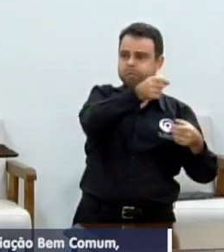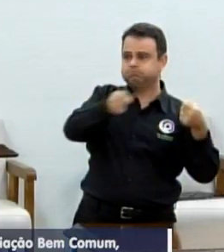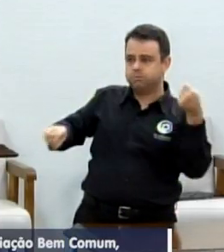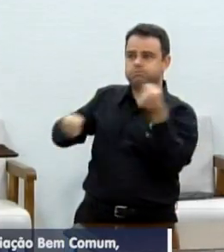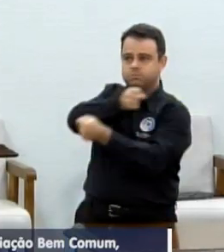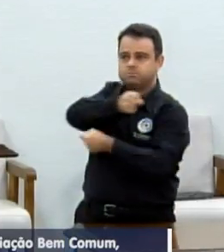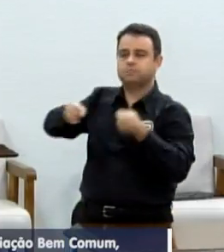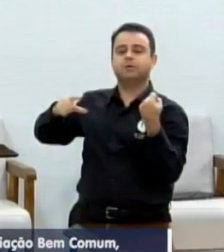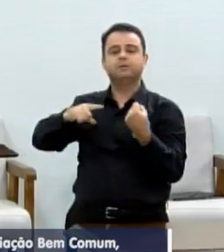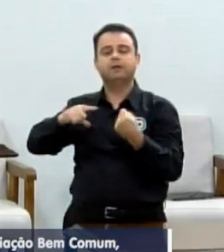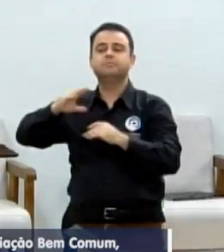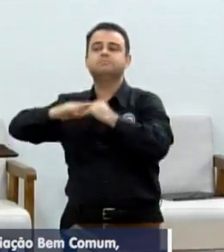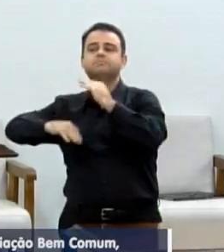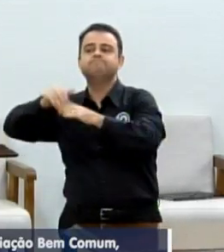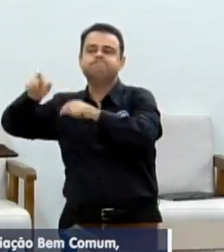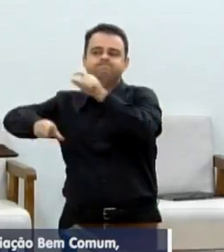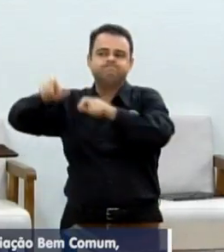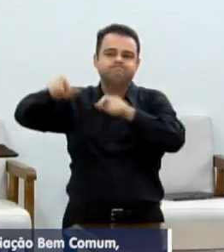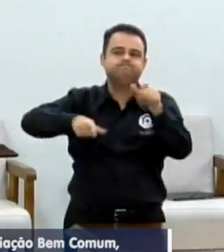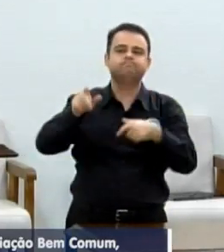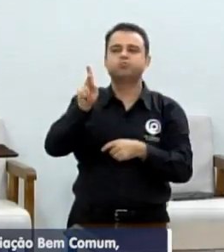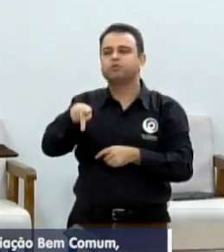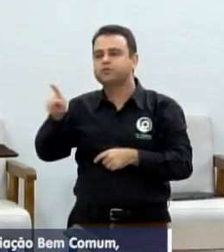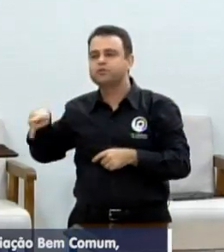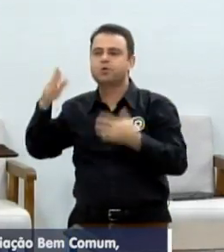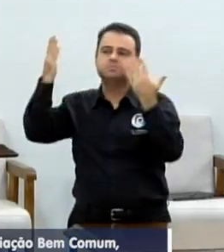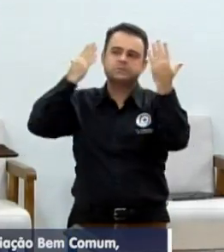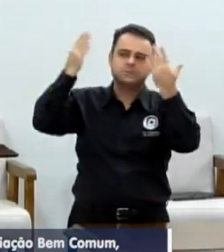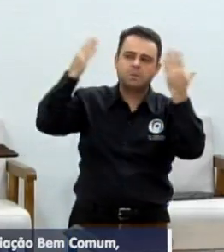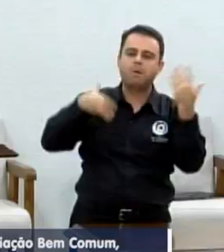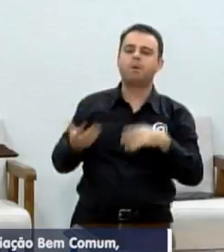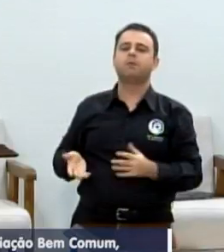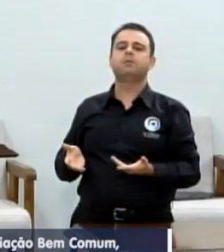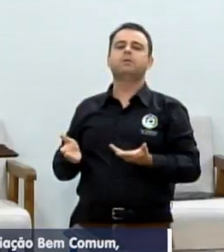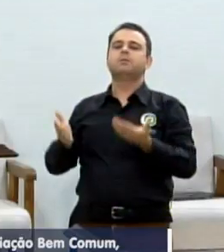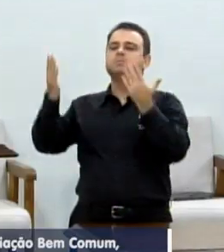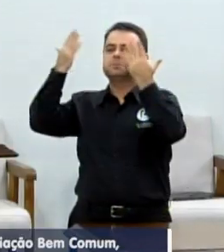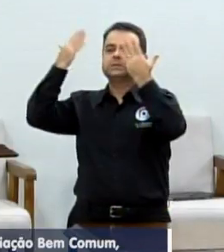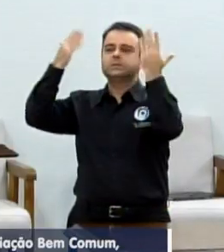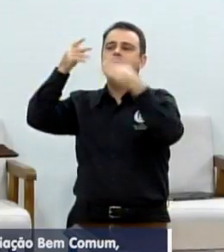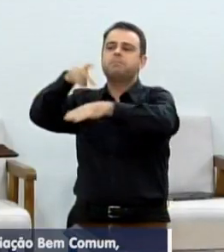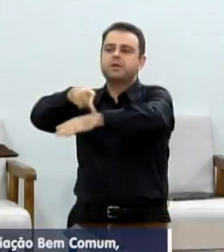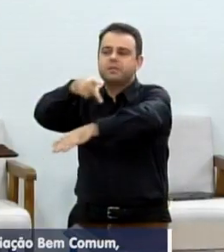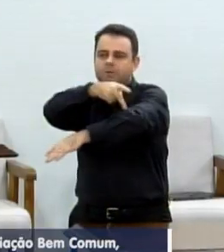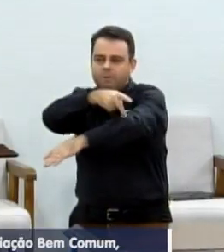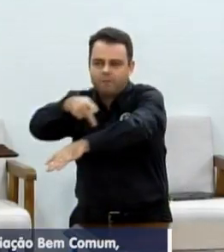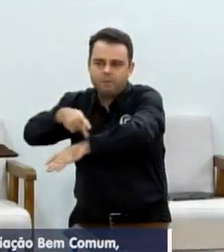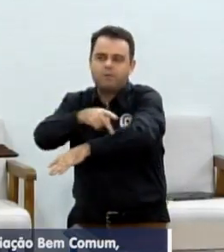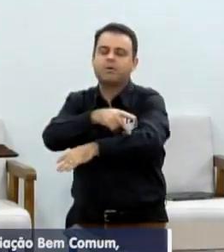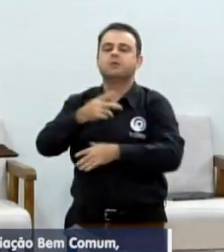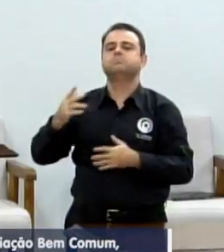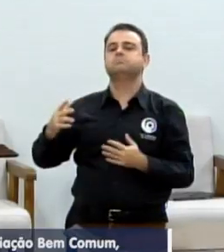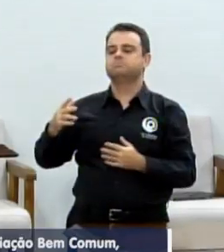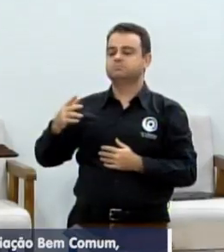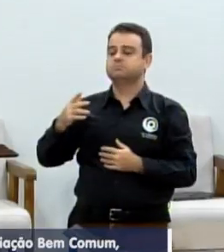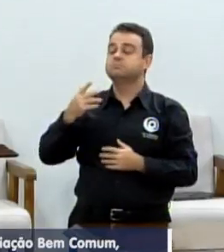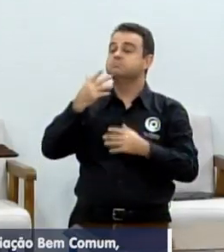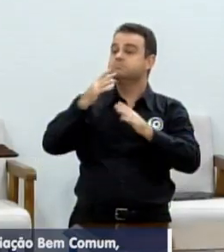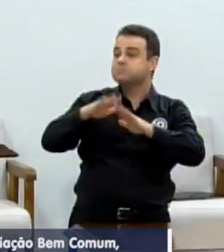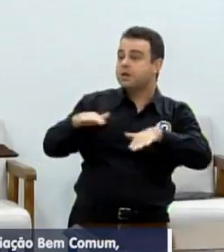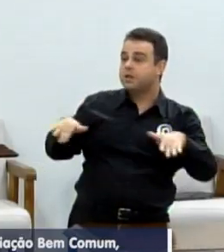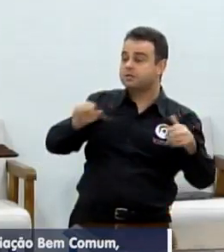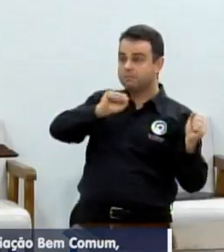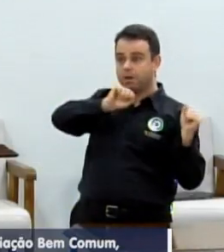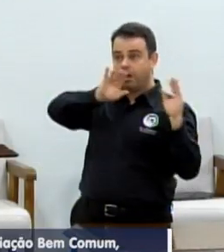psicopedagogas, psicólogos, essas crianças têm a oportunidade de